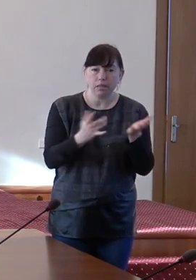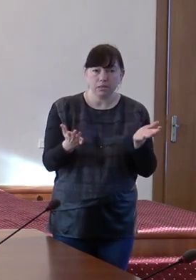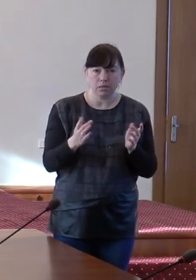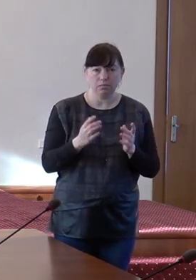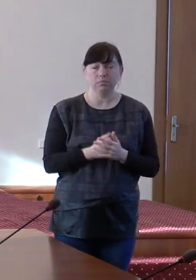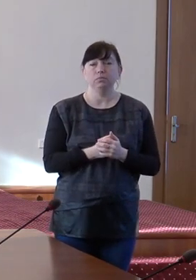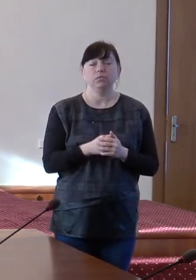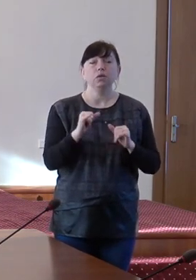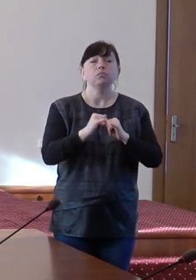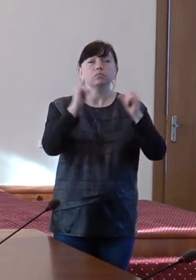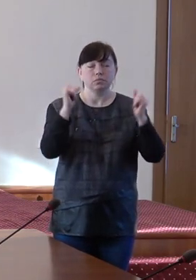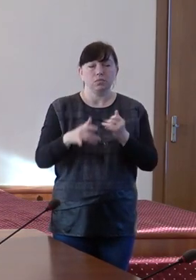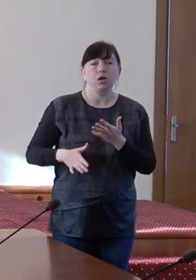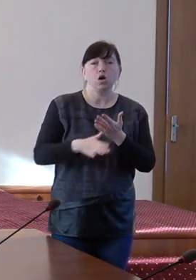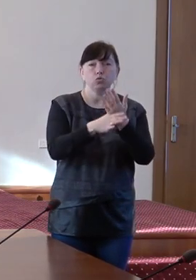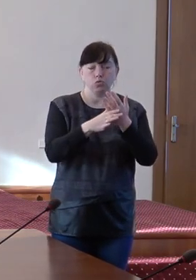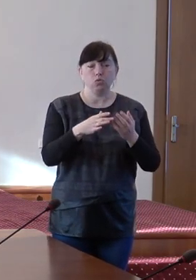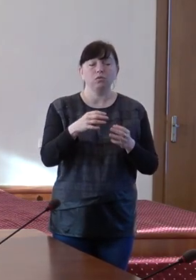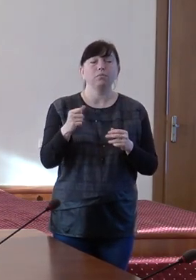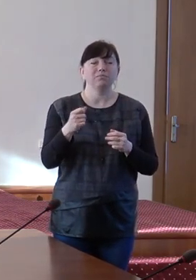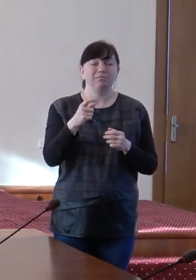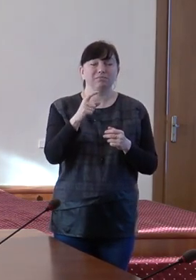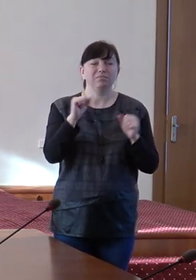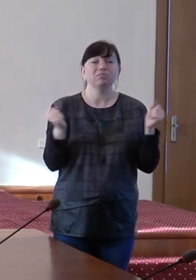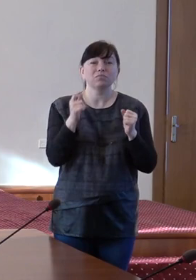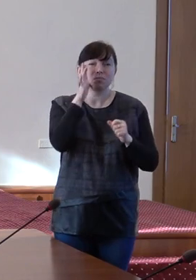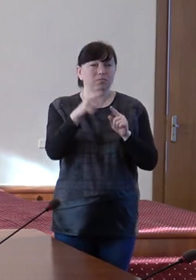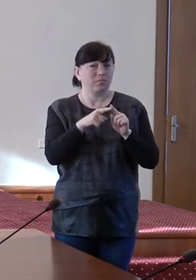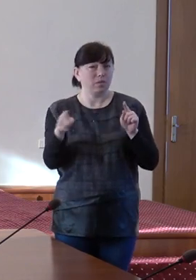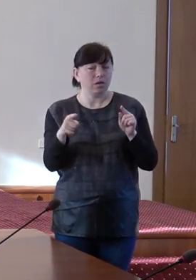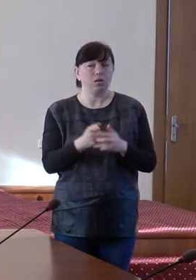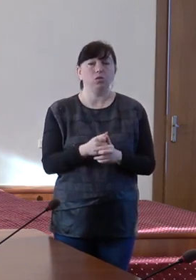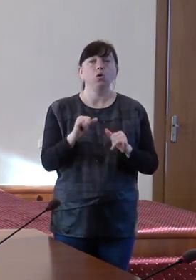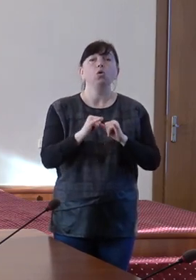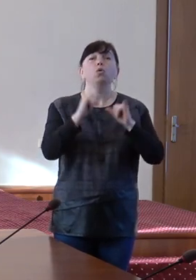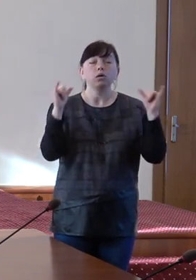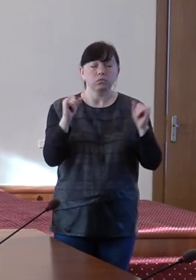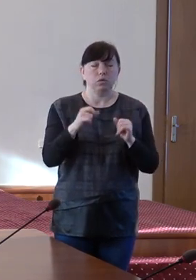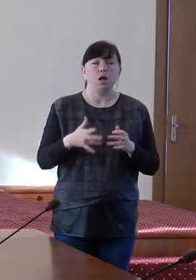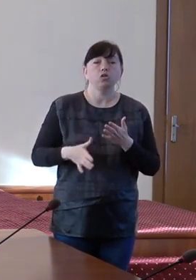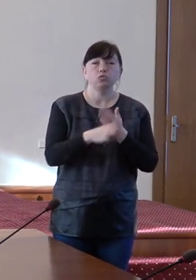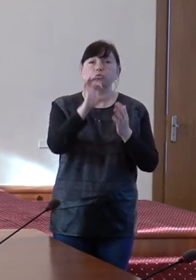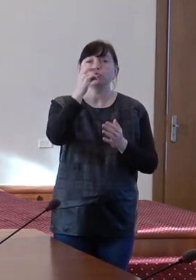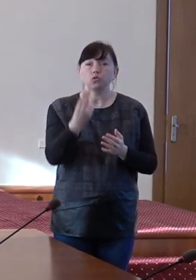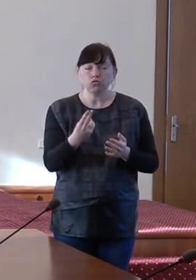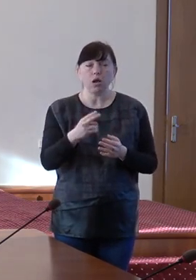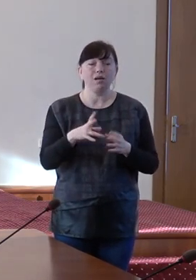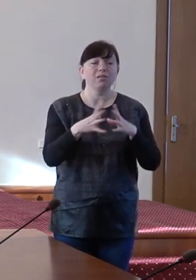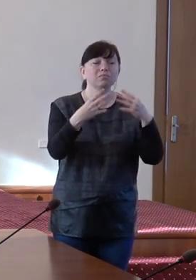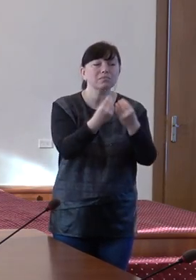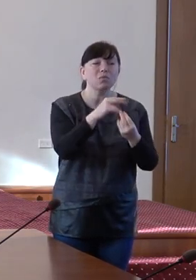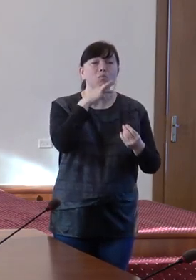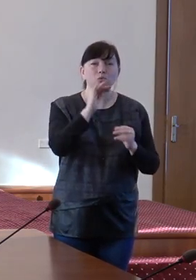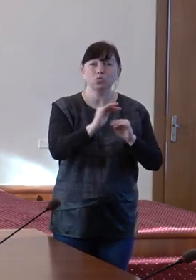ajutorului pentru perioada rece anului, pe majorarea ajutorului social pentru familiile cu mulți copii.